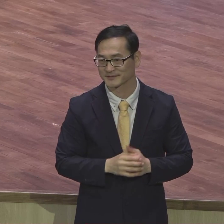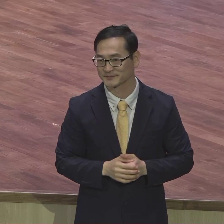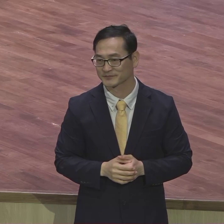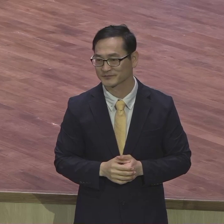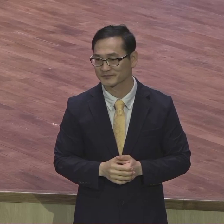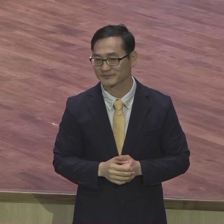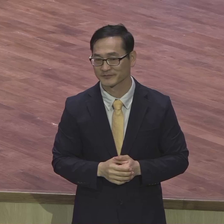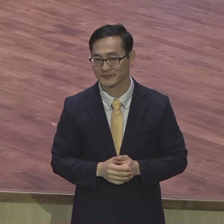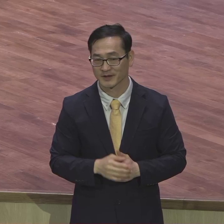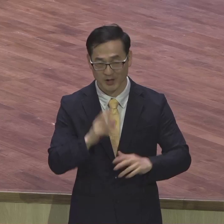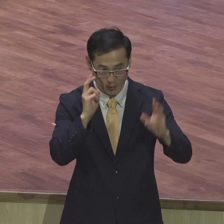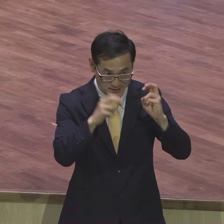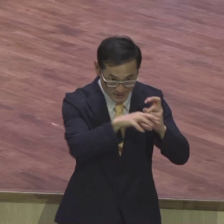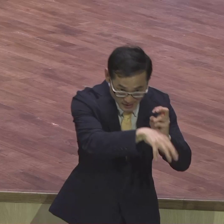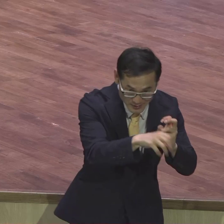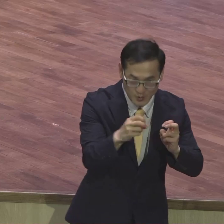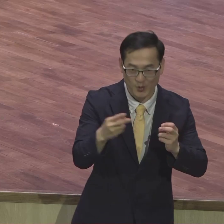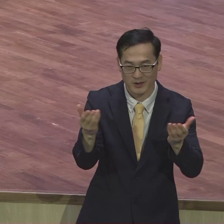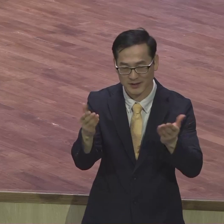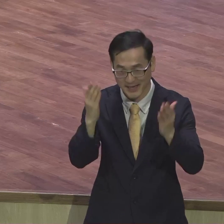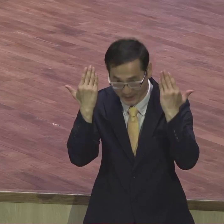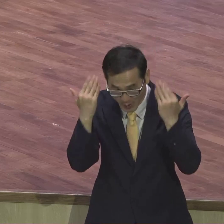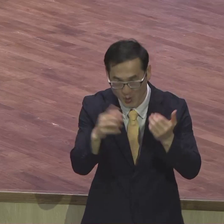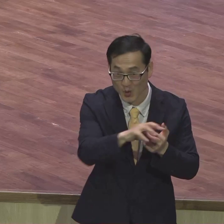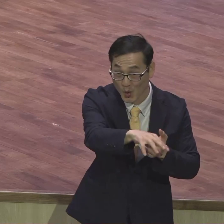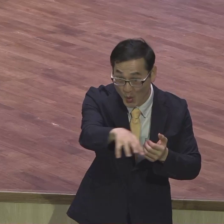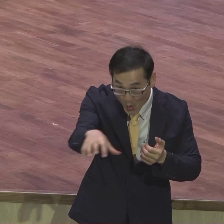삶의 현장에서 입히게 돼 단계까지 나아가야 돼요